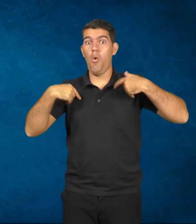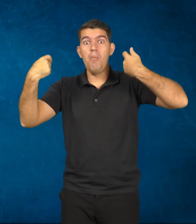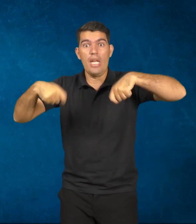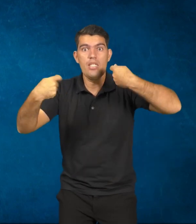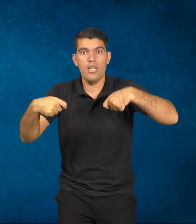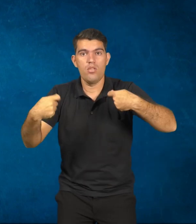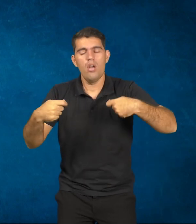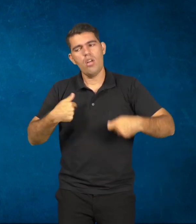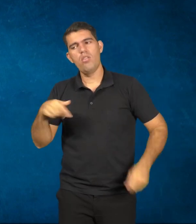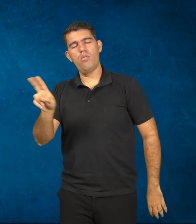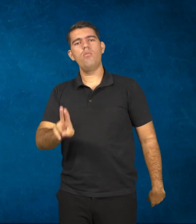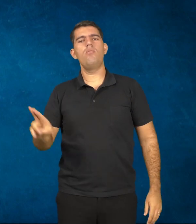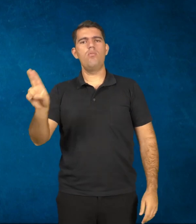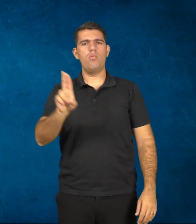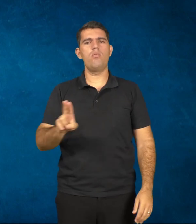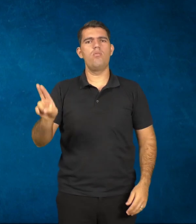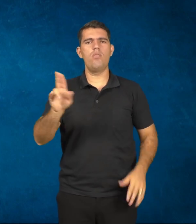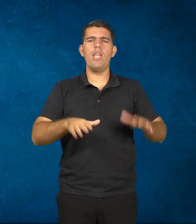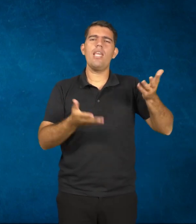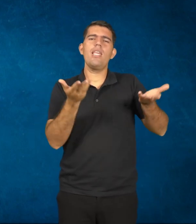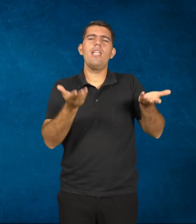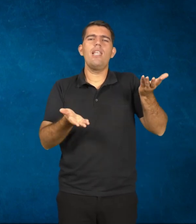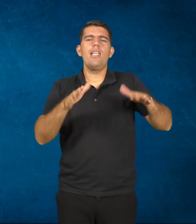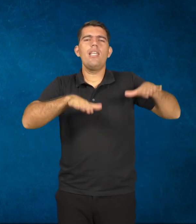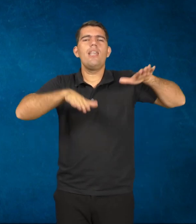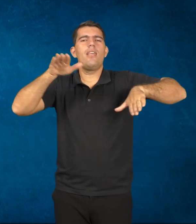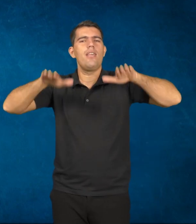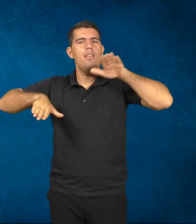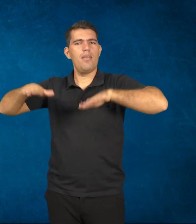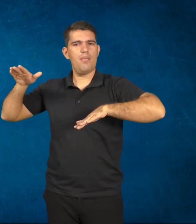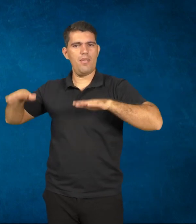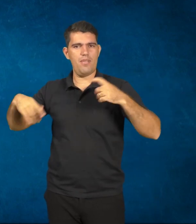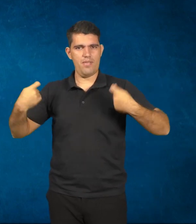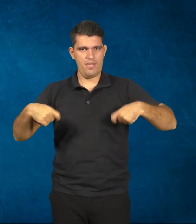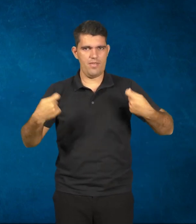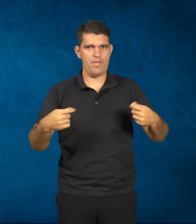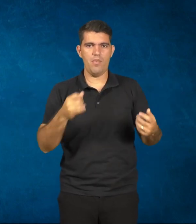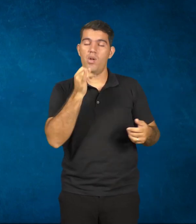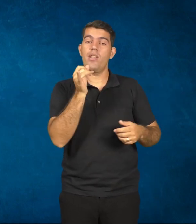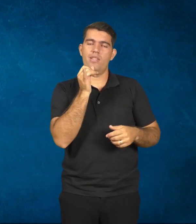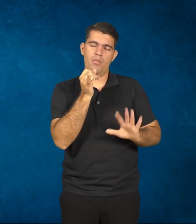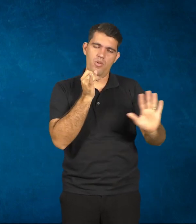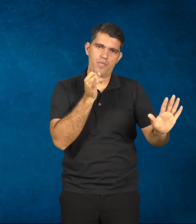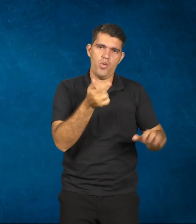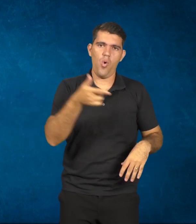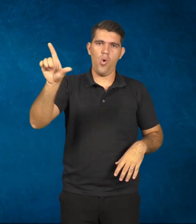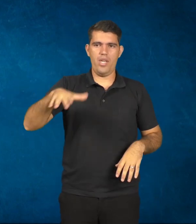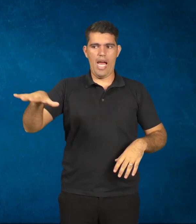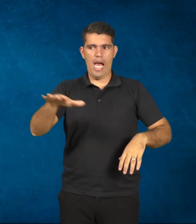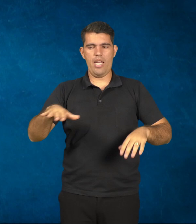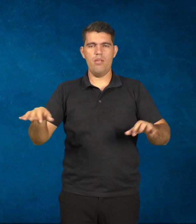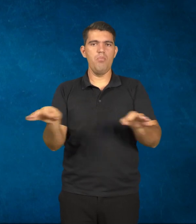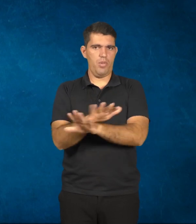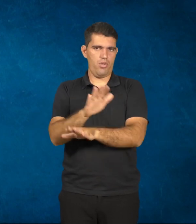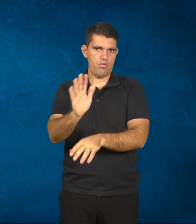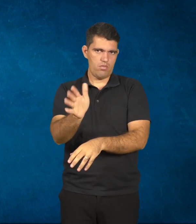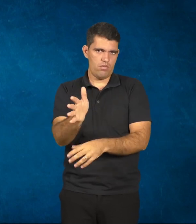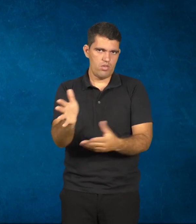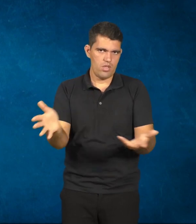Eu gosto, novamente, de dar exemplo de outras áreas já bem estabelecidas. Por exemplo, numa situação complexa, ou numa